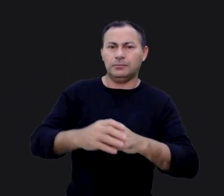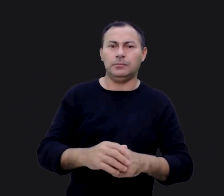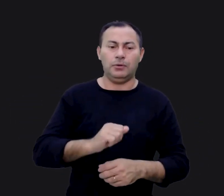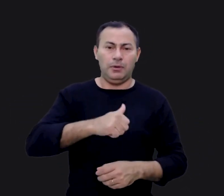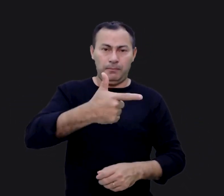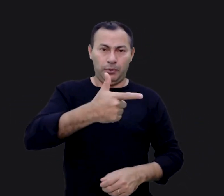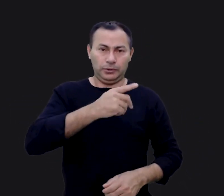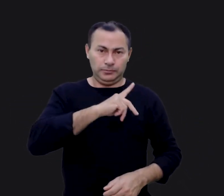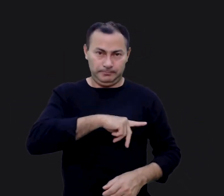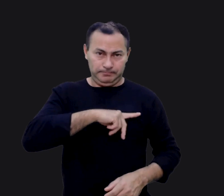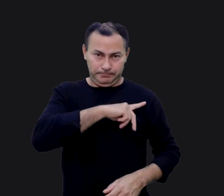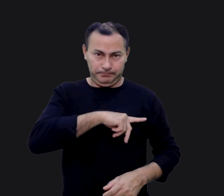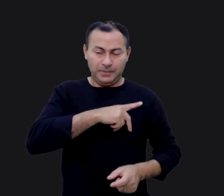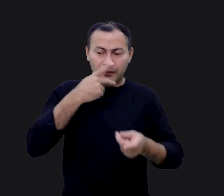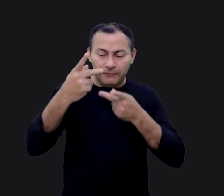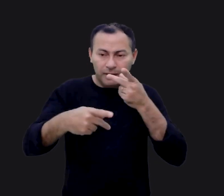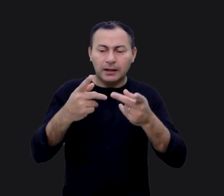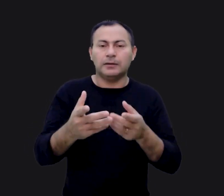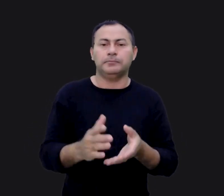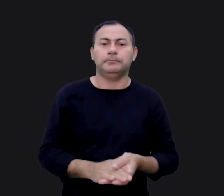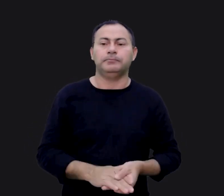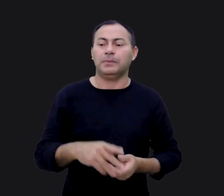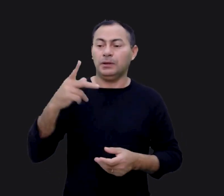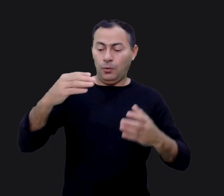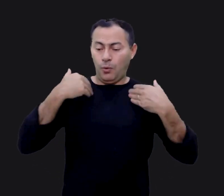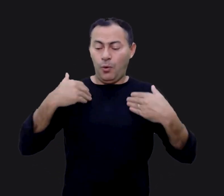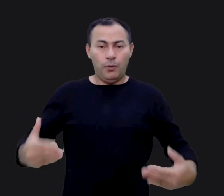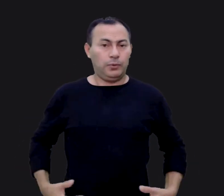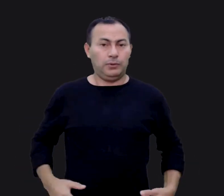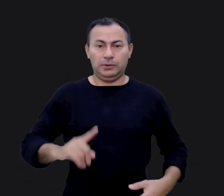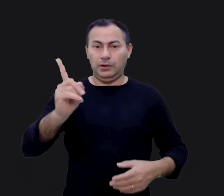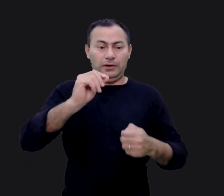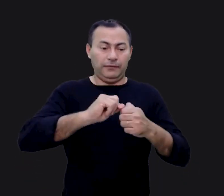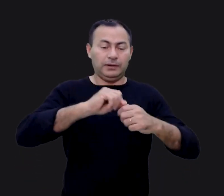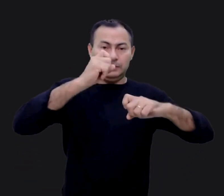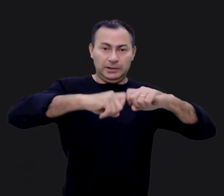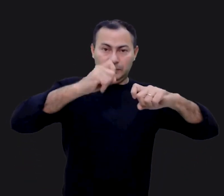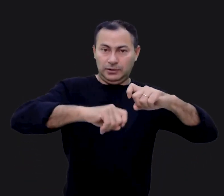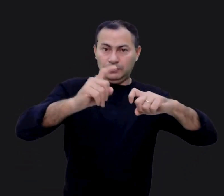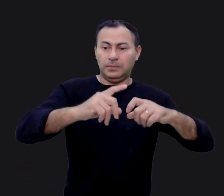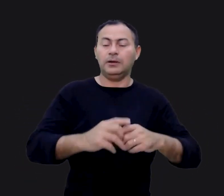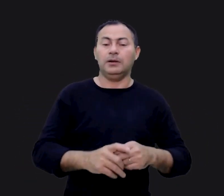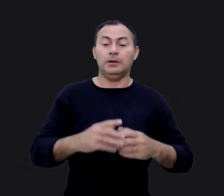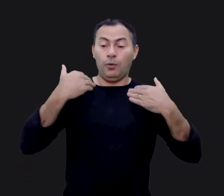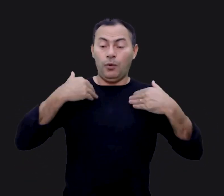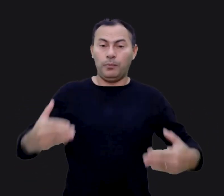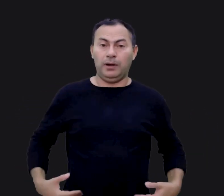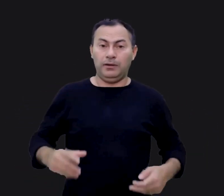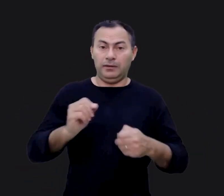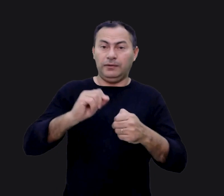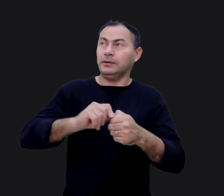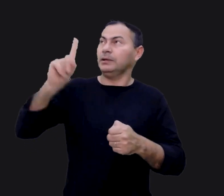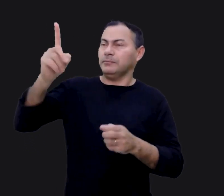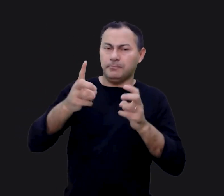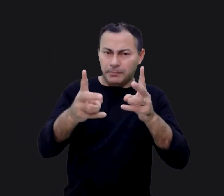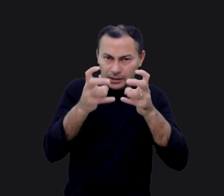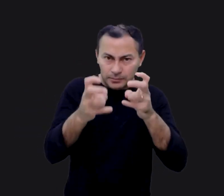O apóstolo Paulo disse para eles o seguinte, seu corpo não é feito para o sexo, seu corpo é feito para Deus. Será que vocês não